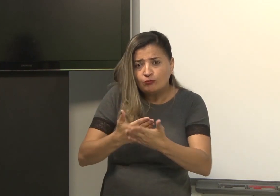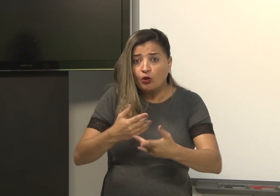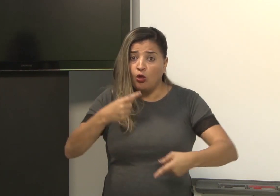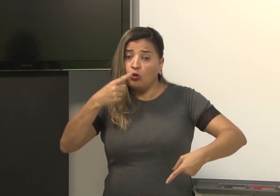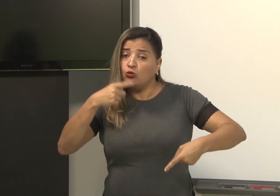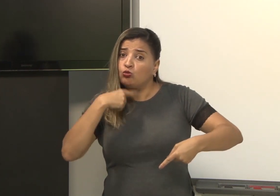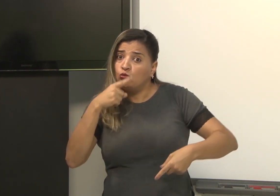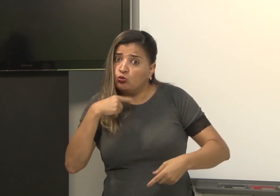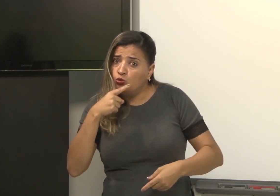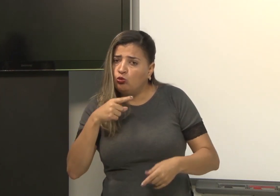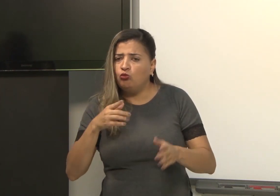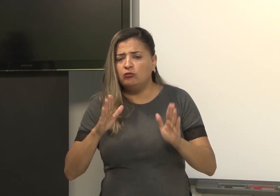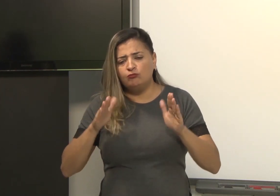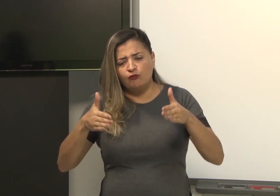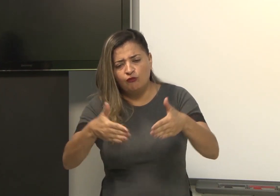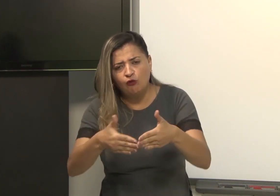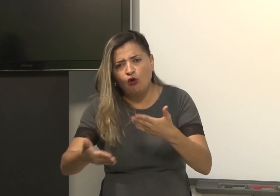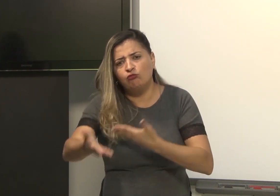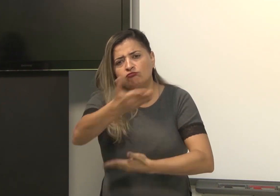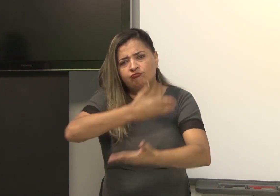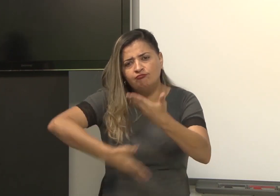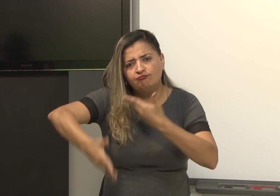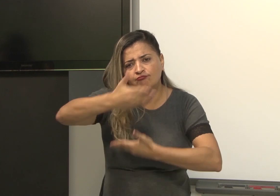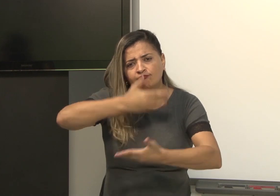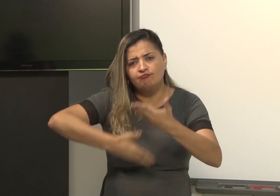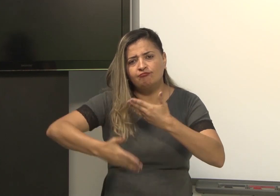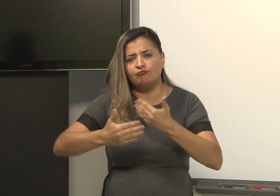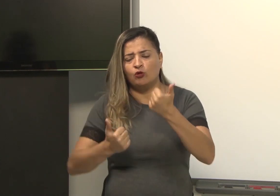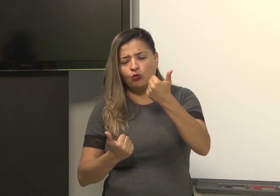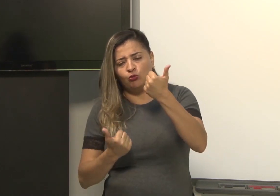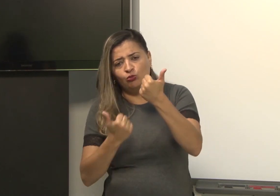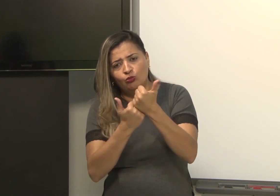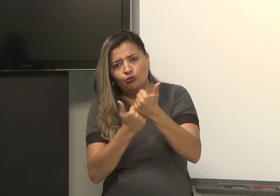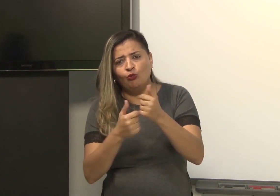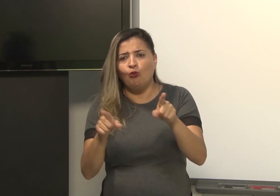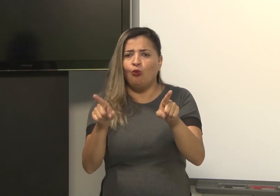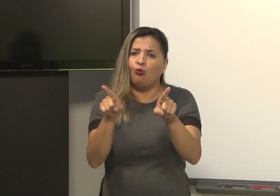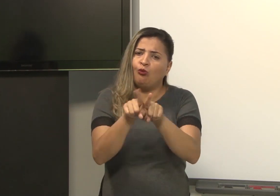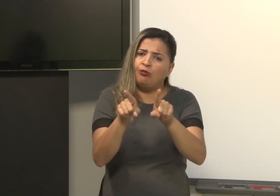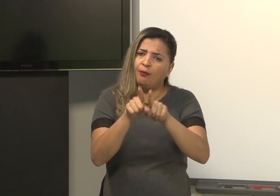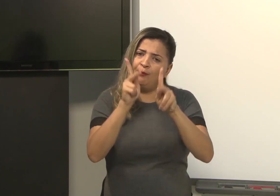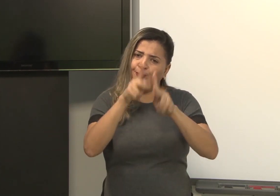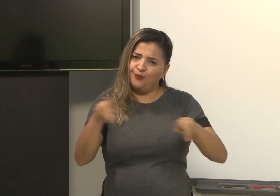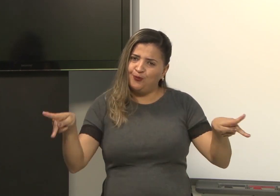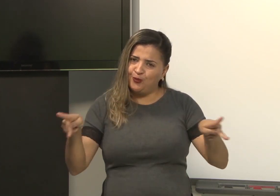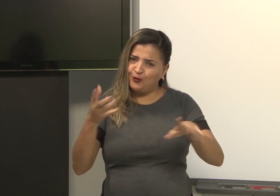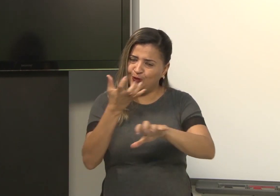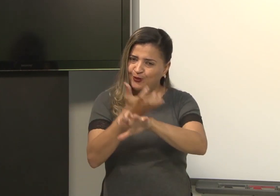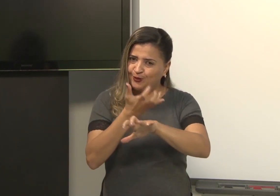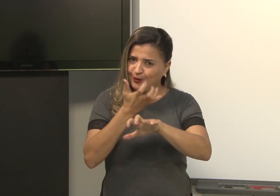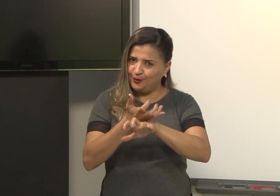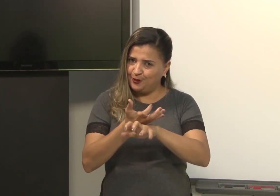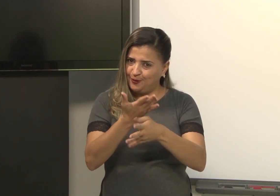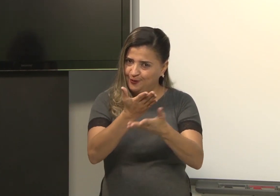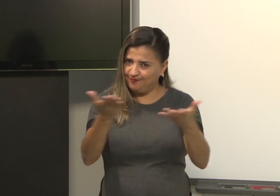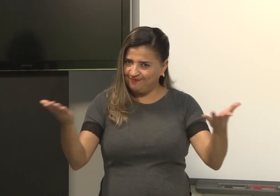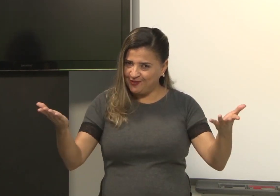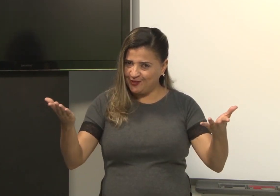estudar. Se tiverem dúvidas, participar dos fóruns, interagir nos fóruns com o tutor, também com o professor da disciplina.